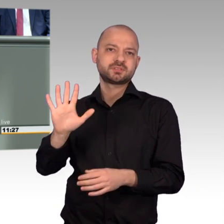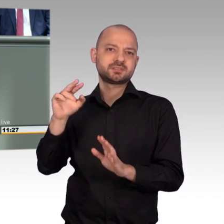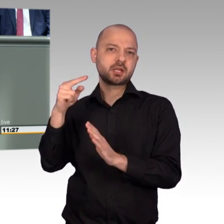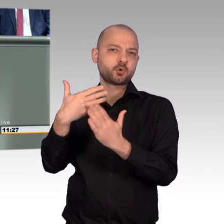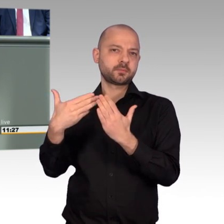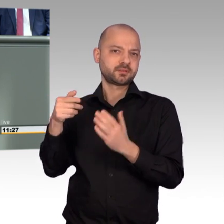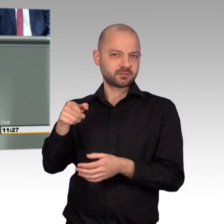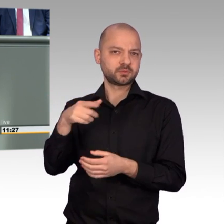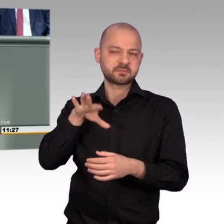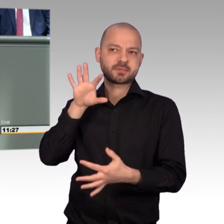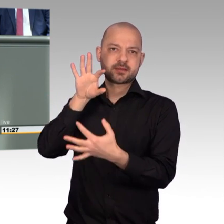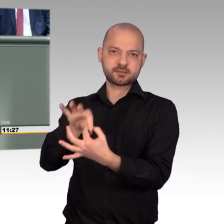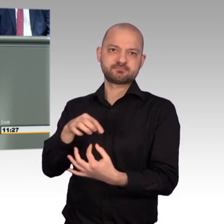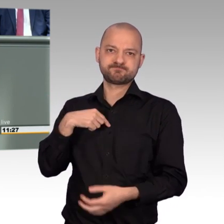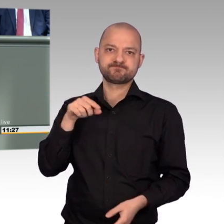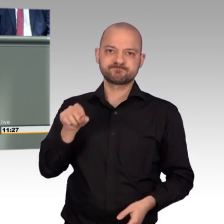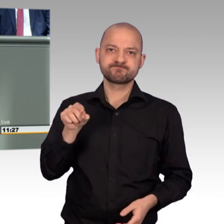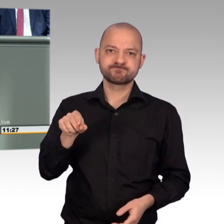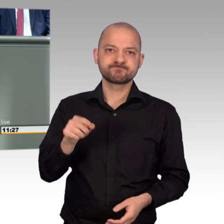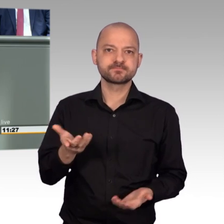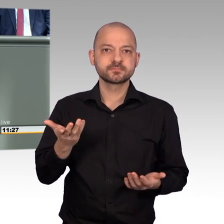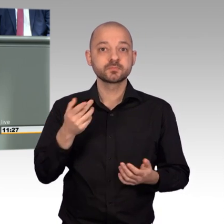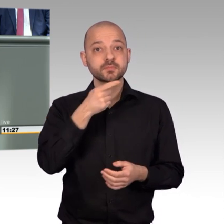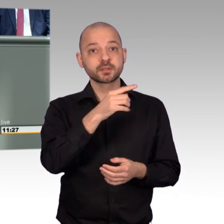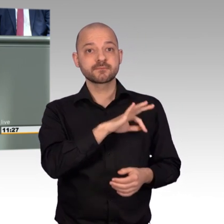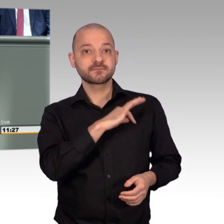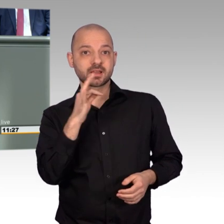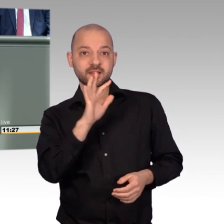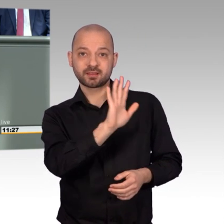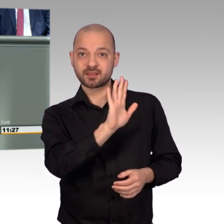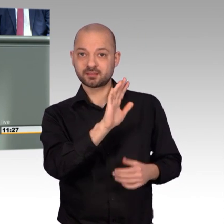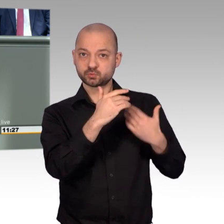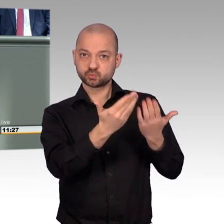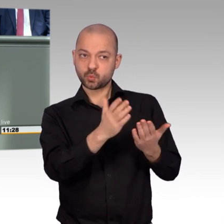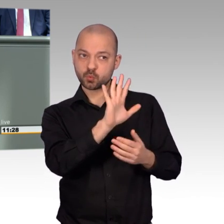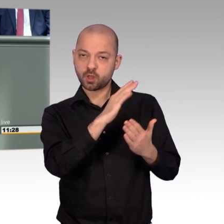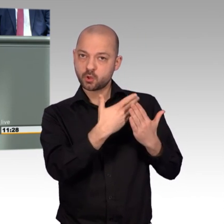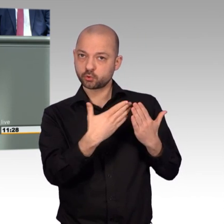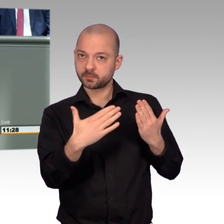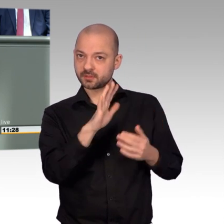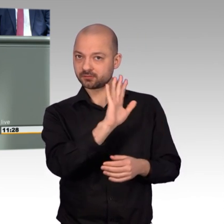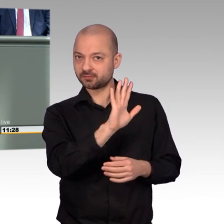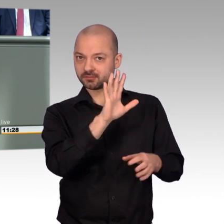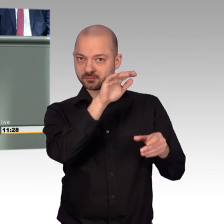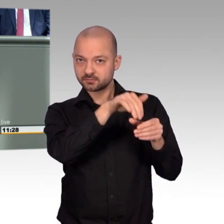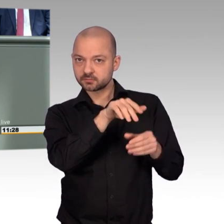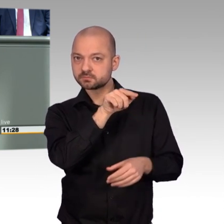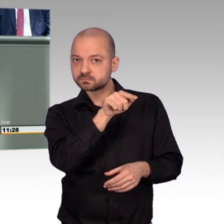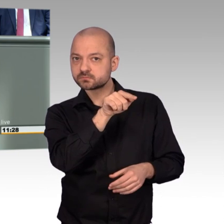allen und auch der Mehrheit in diesem Hause eingeleuchtet. Und ich habe weder bestritten, dass die Türkei noch dass Frankreich ein Recht darauf hat,